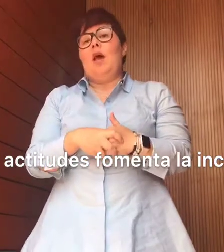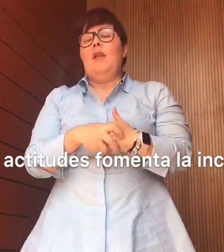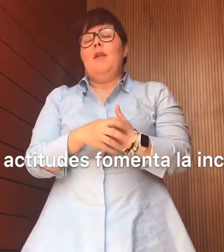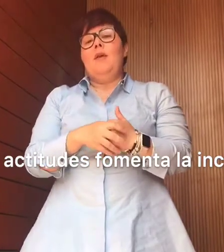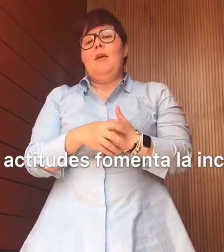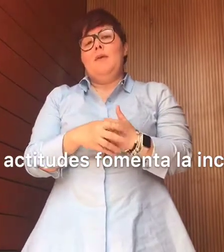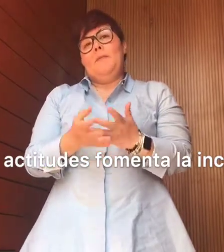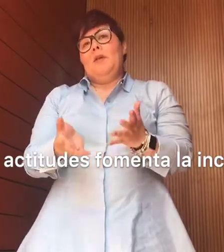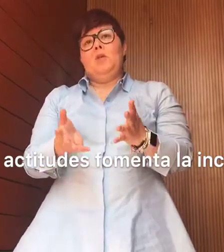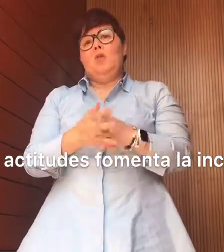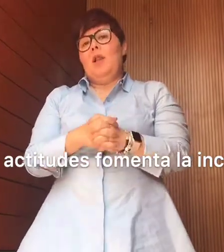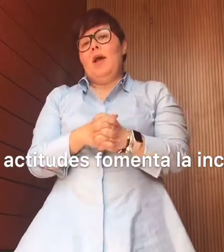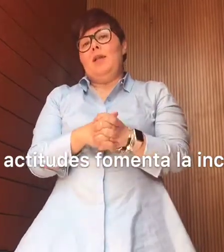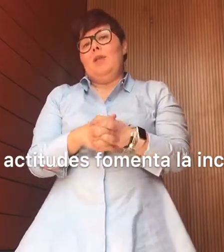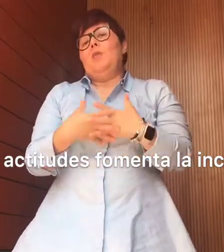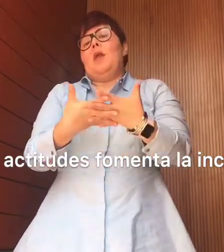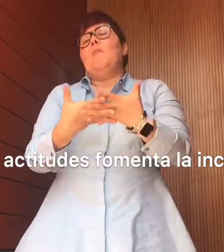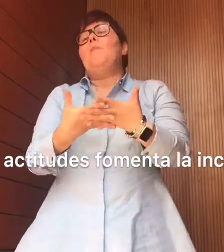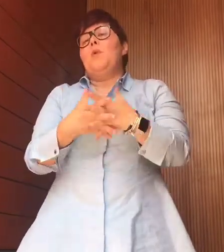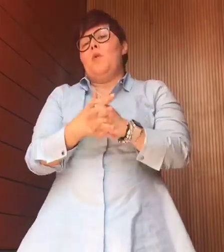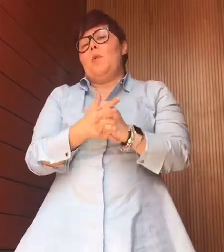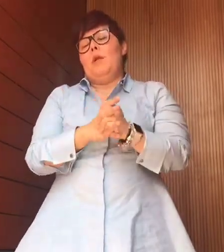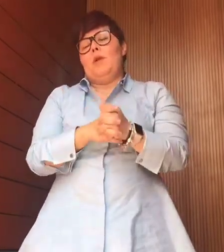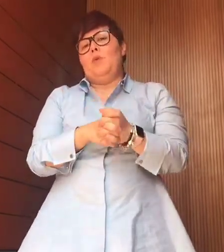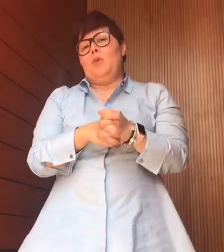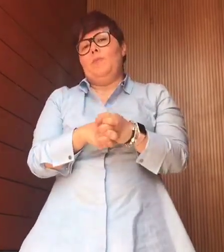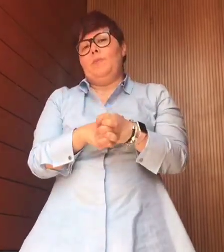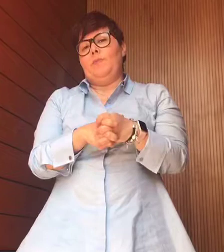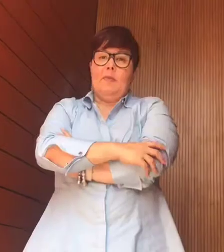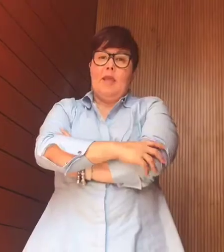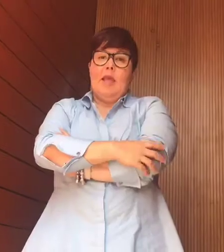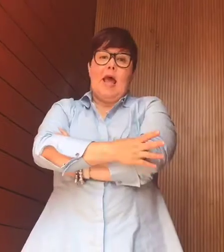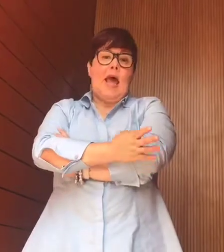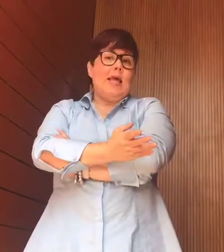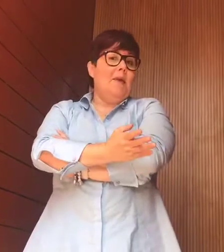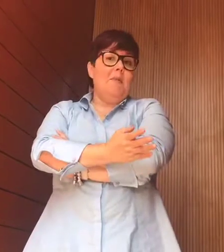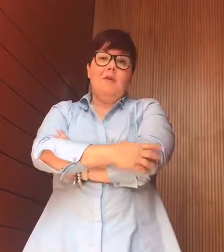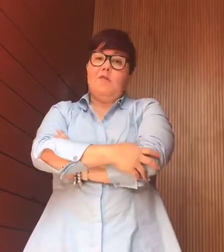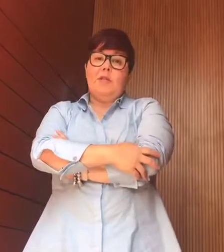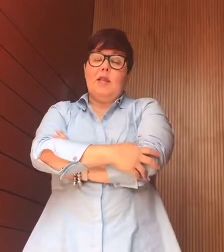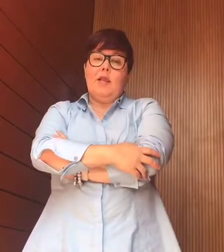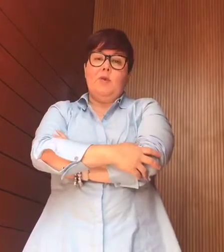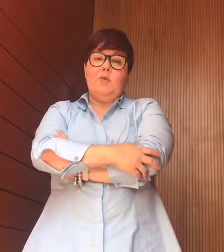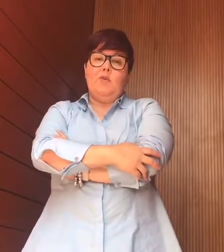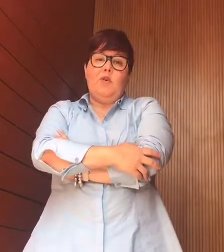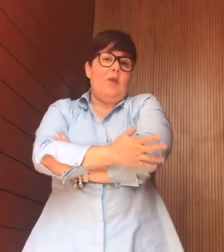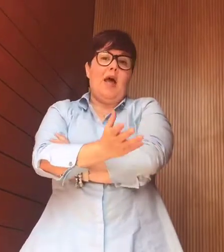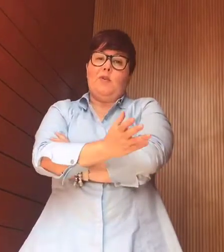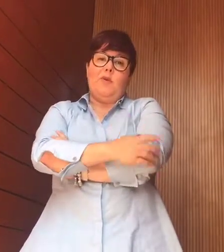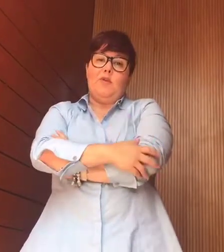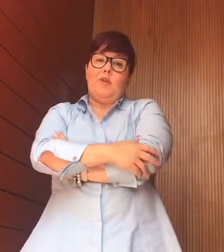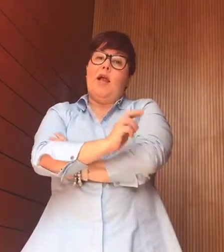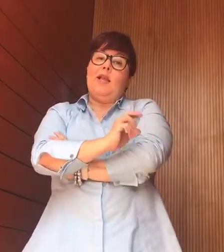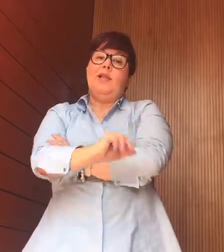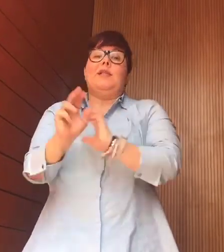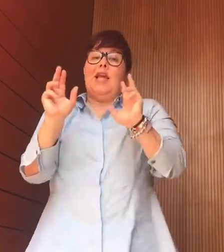son de las actitudes que más promueven la inclusión. ¿A quién beneficia la inclusión? A todos, al que es